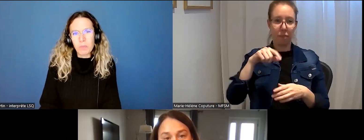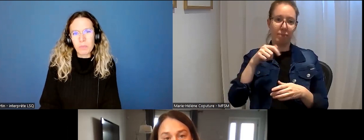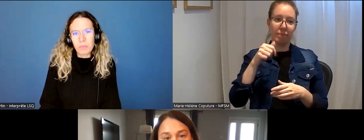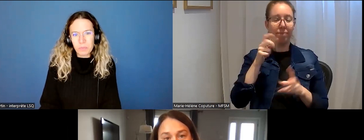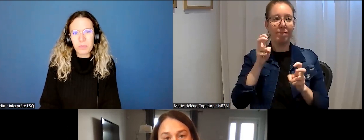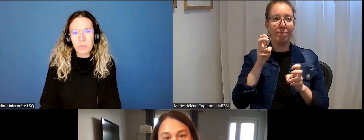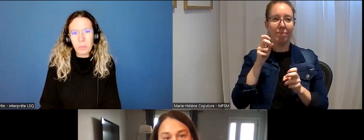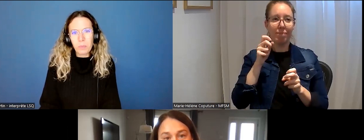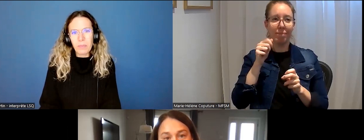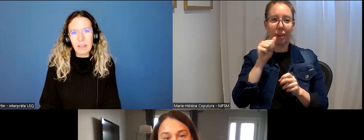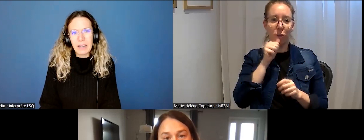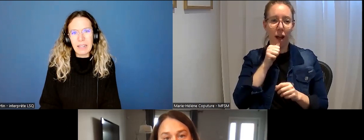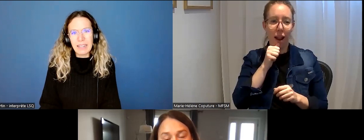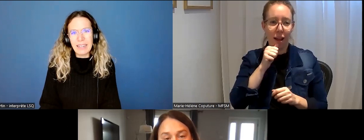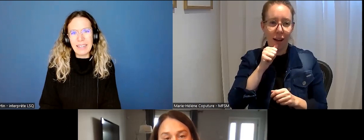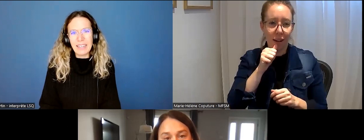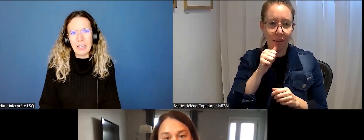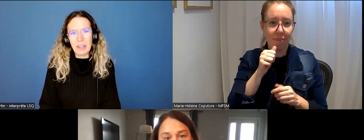que...